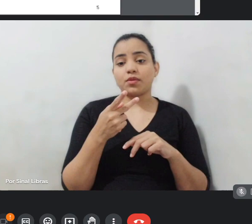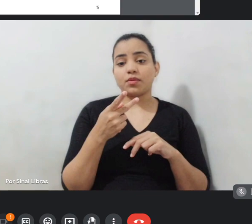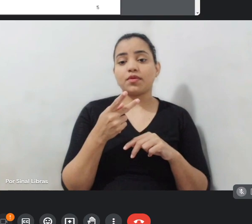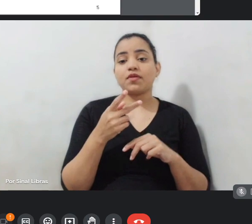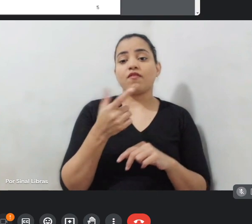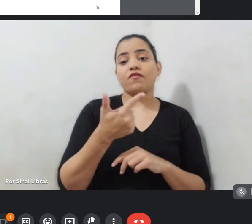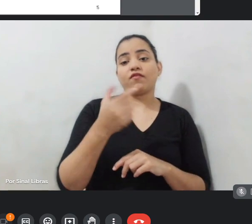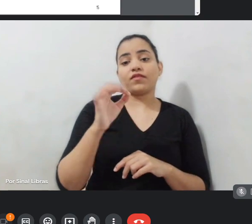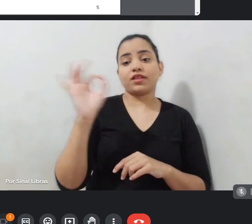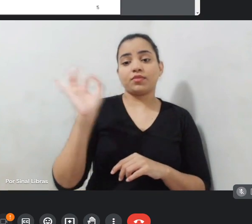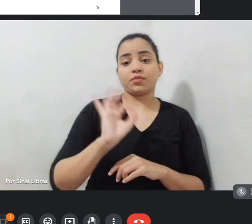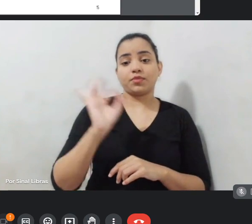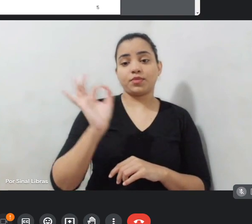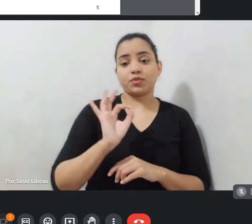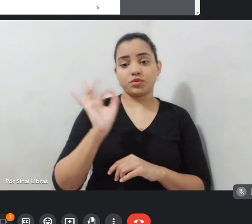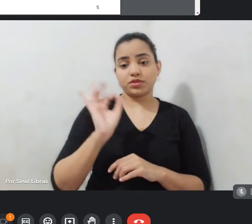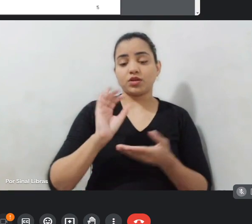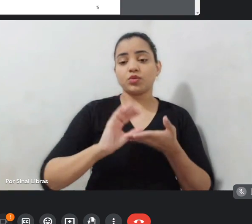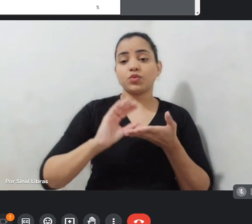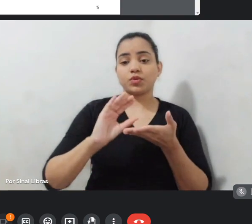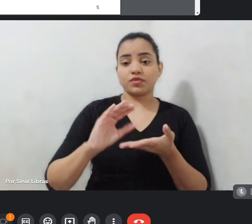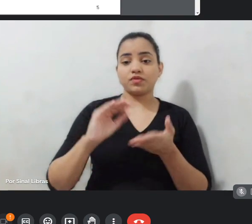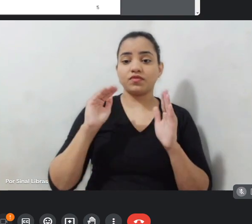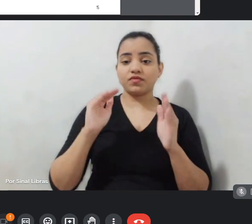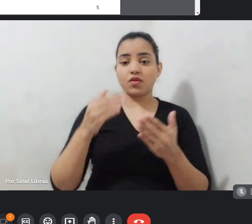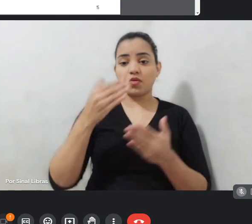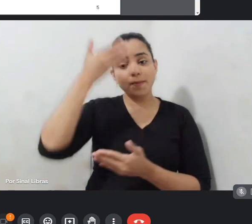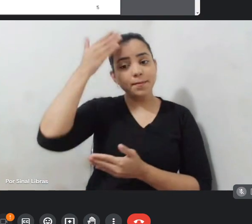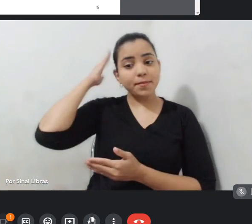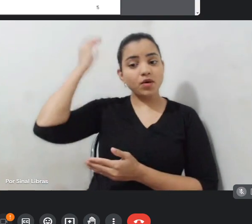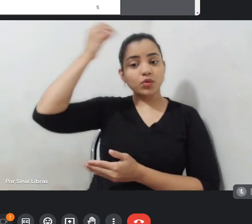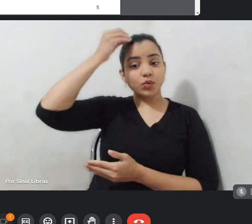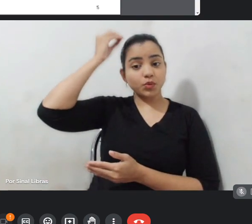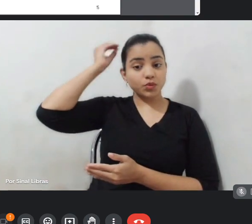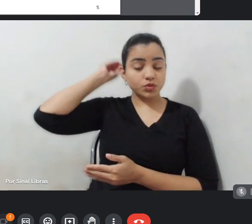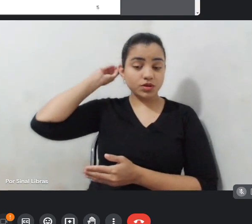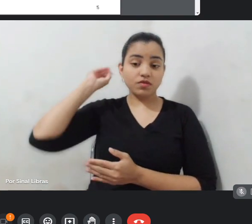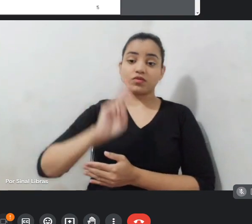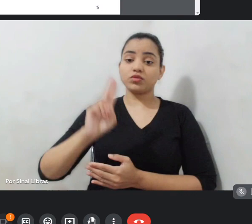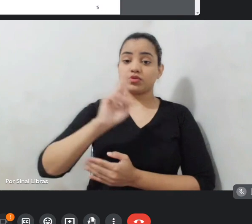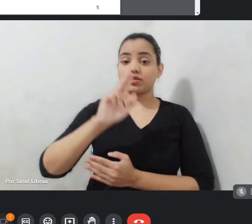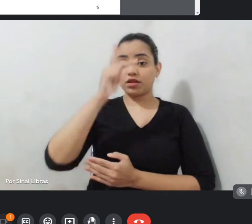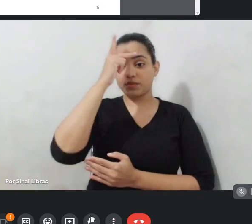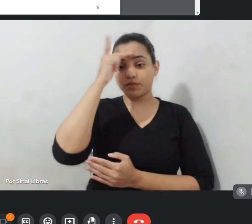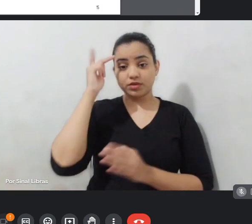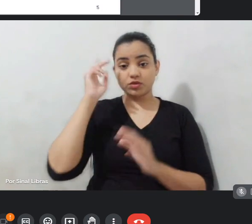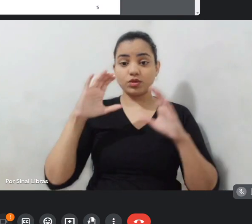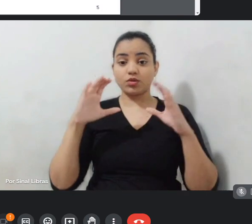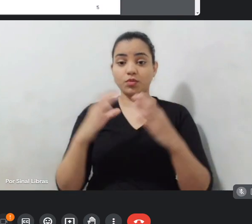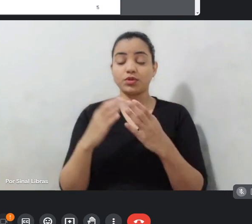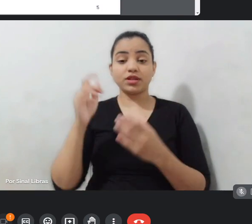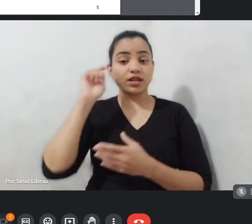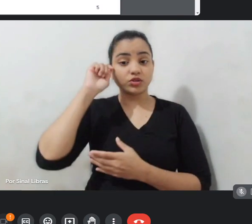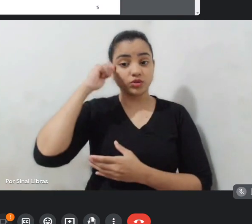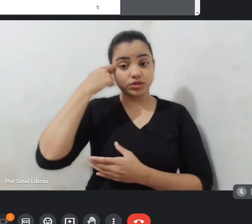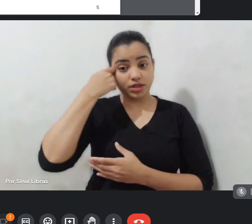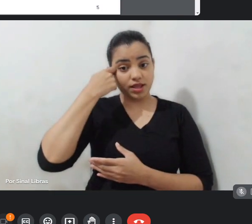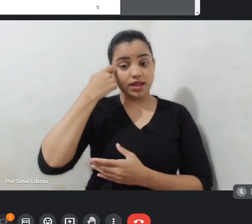no mínimo 20% dos recursos da Paula Gustavo devem ser utilizados para comunidades negras. Então, uma pessoa